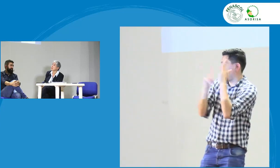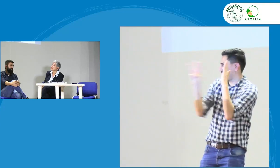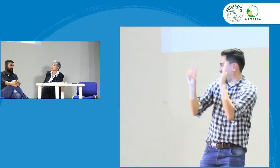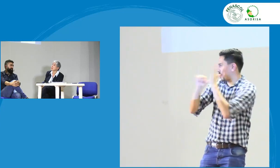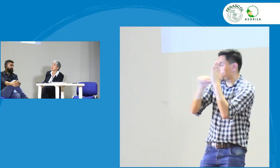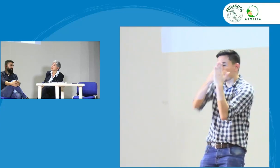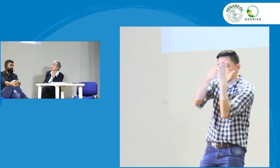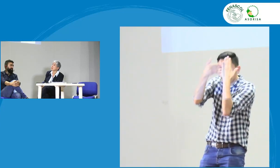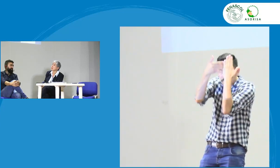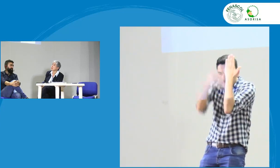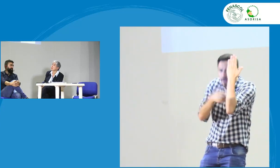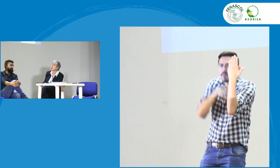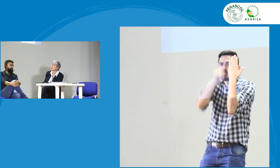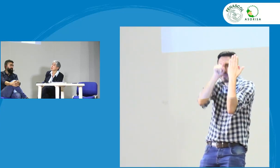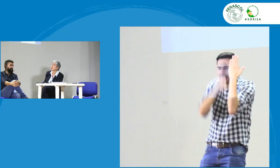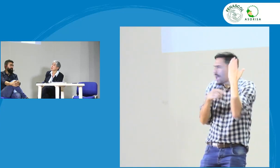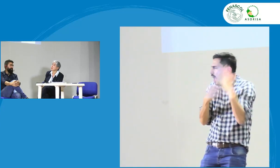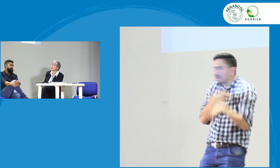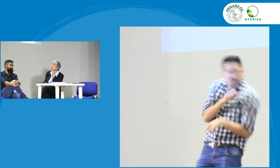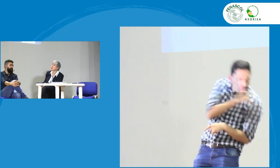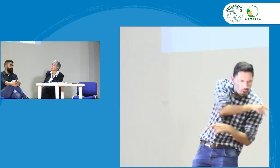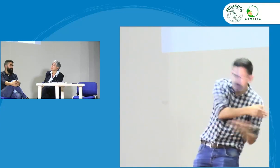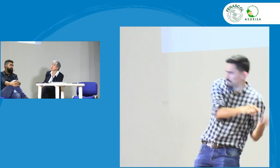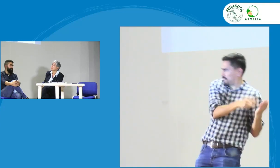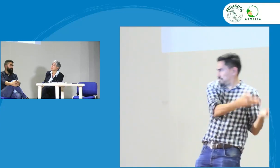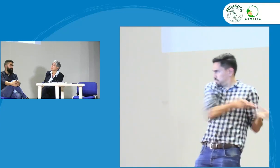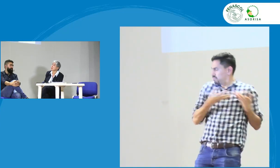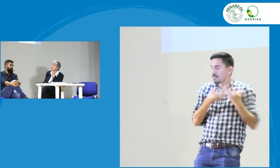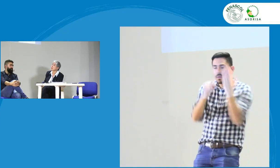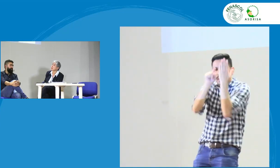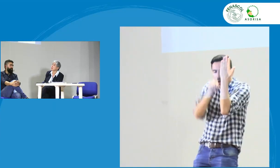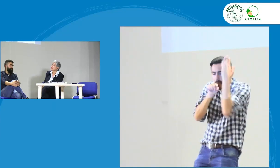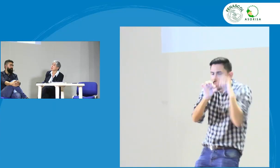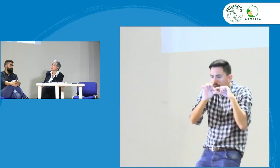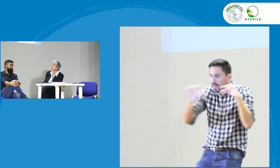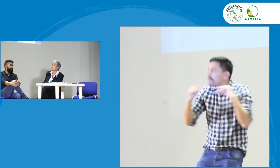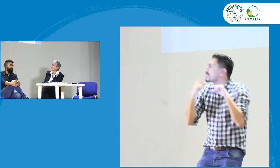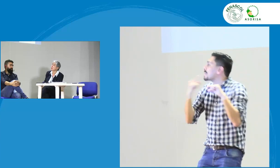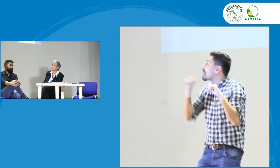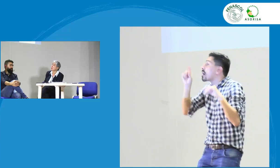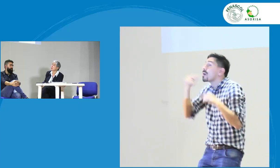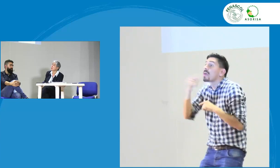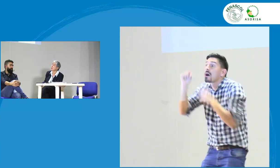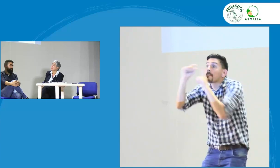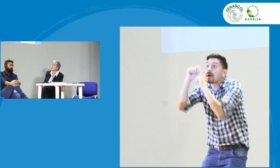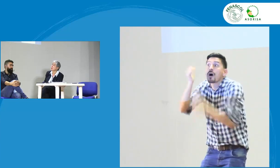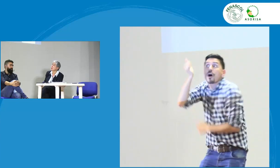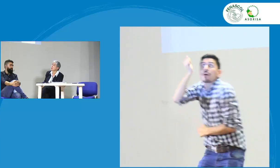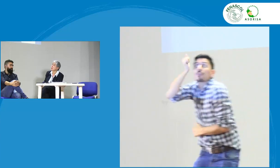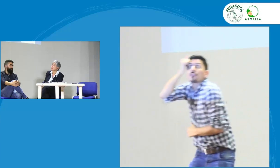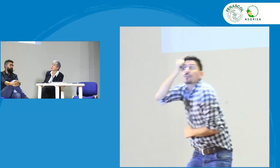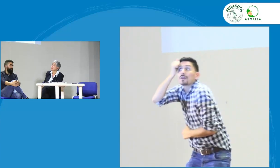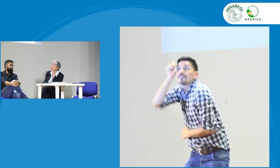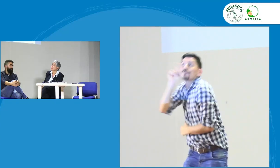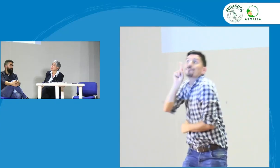el decreto como tal pues como ya lo dijo Luz Mari dice